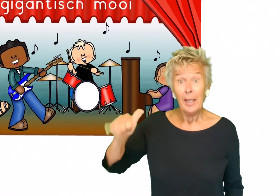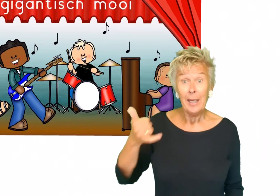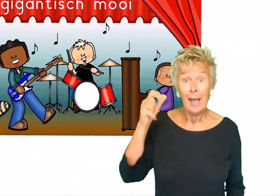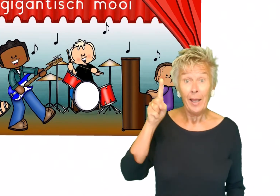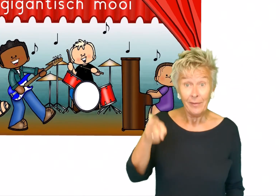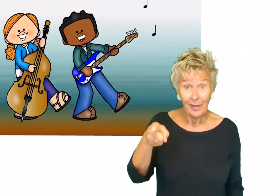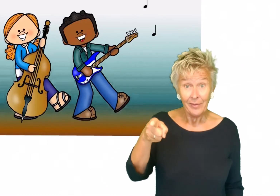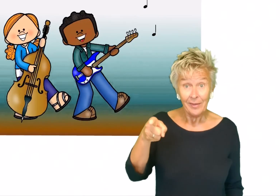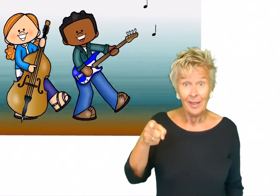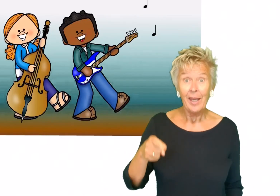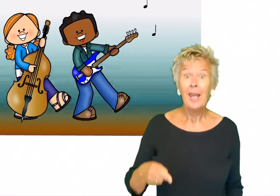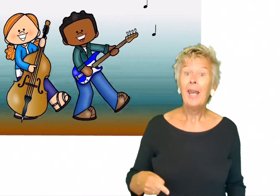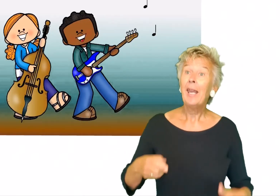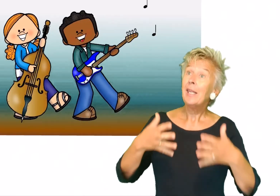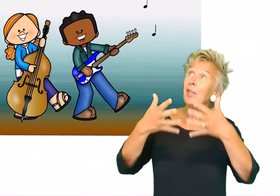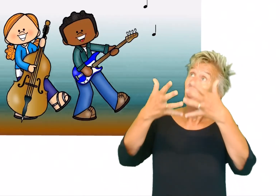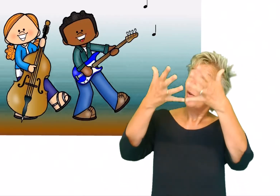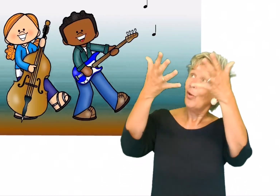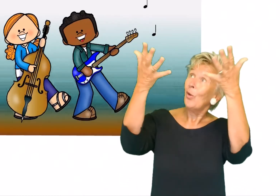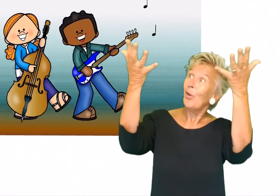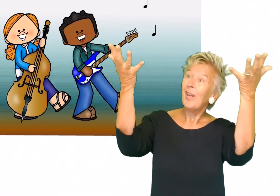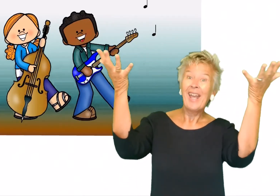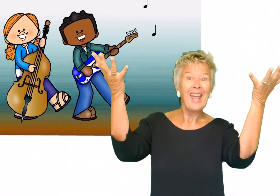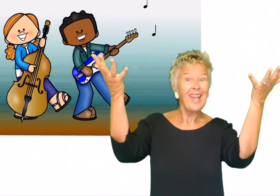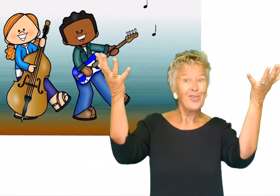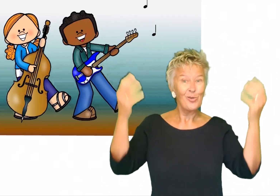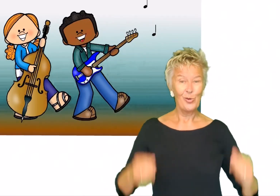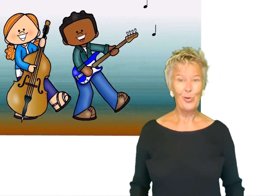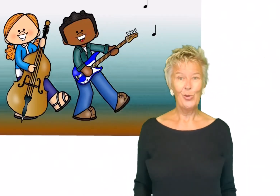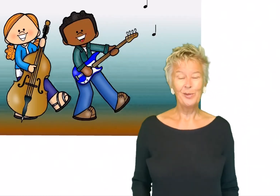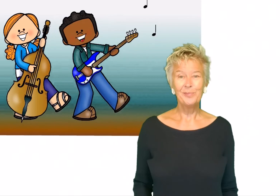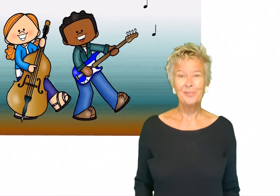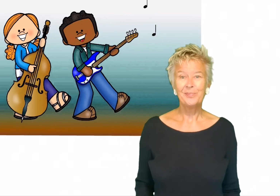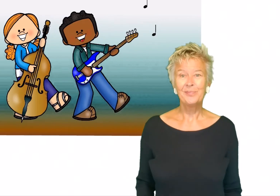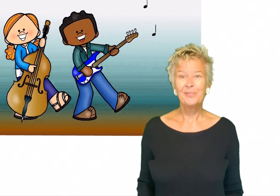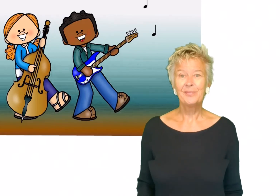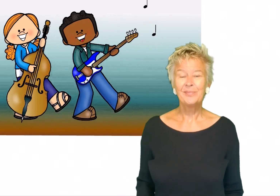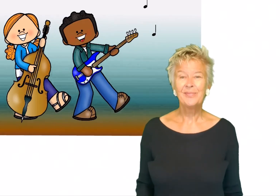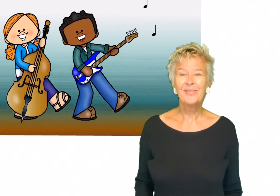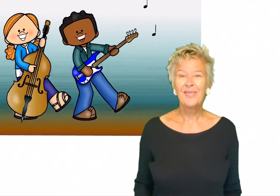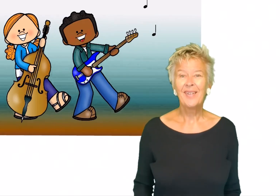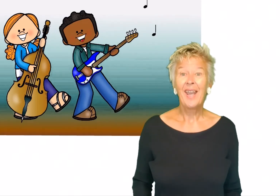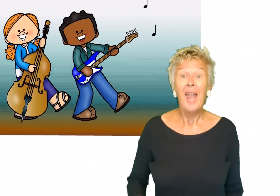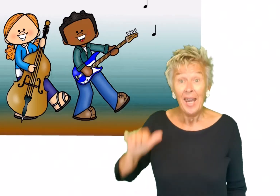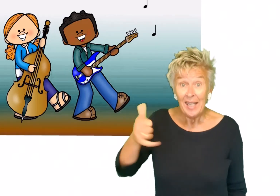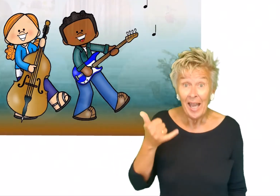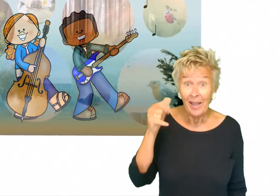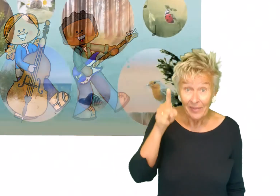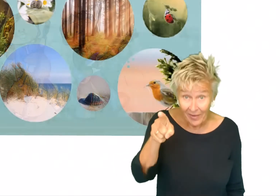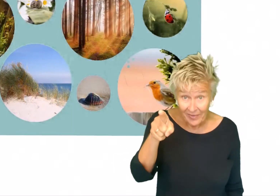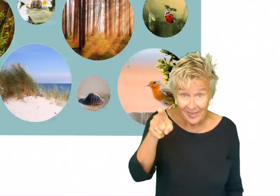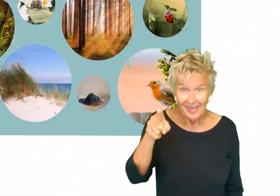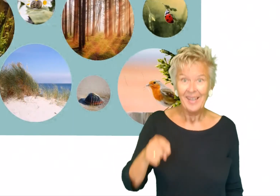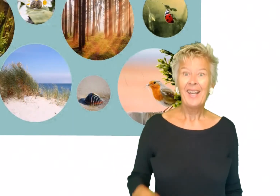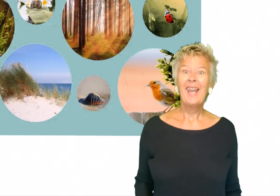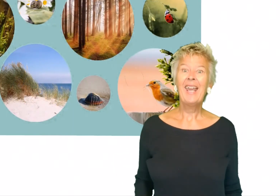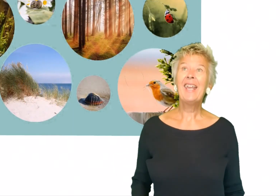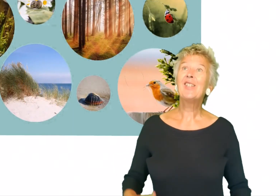Ja dat is de natuur. Ja dat is